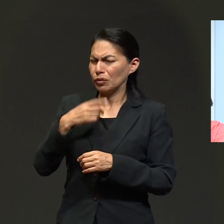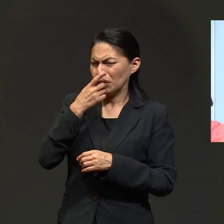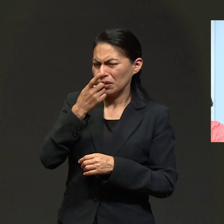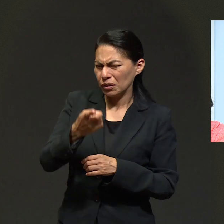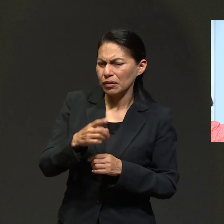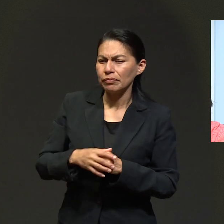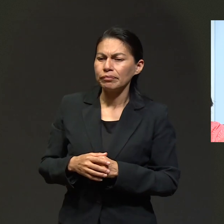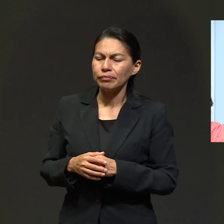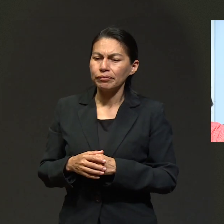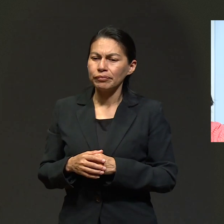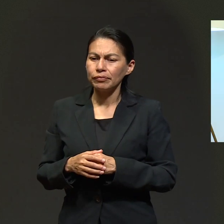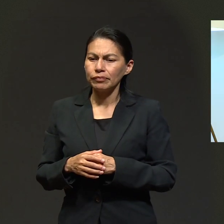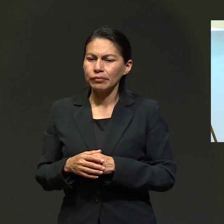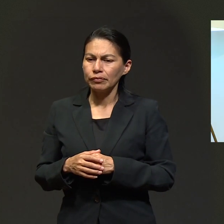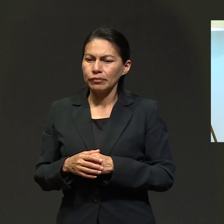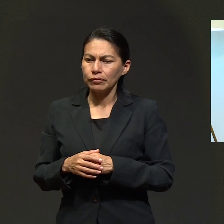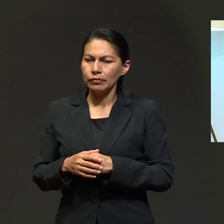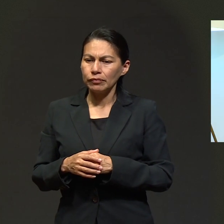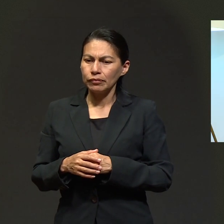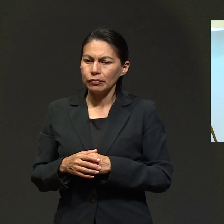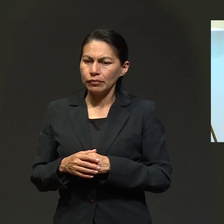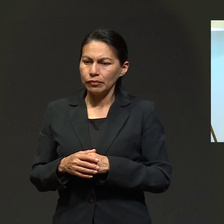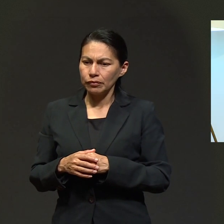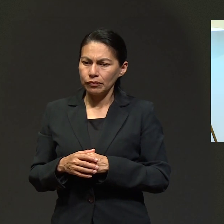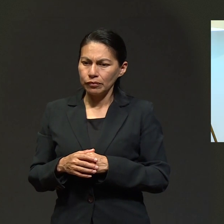prometido Dios, pero yo sí les dije.